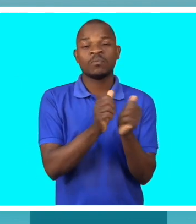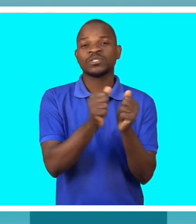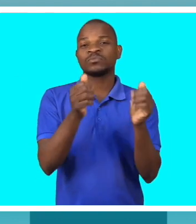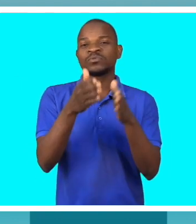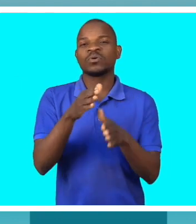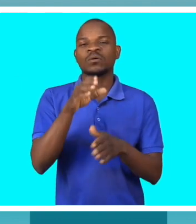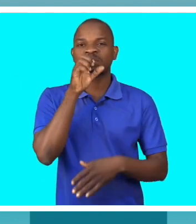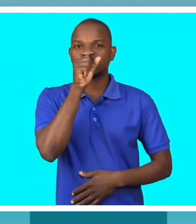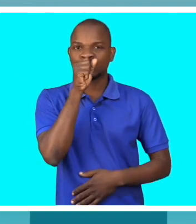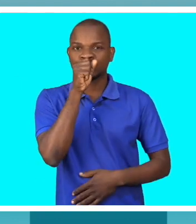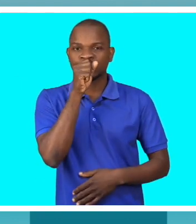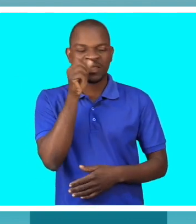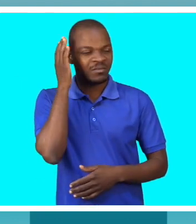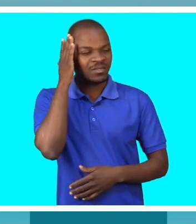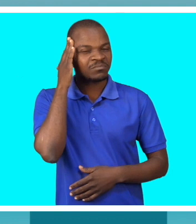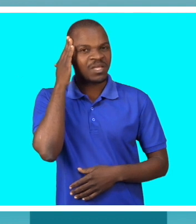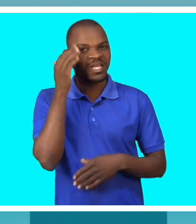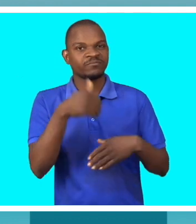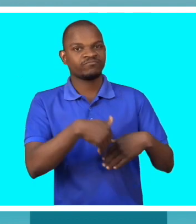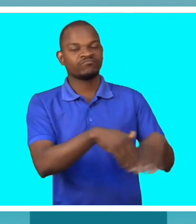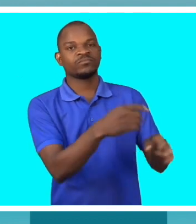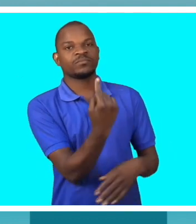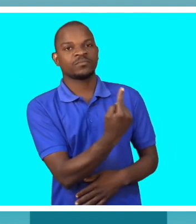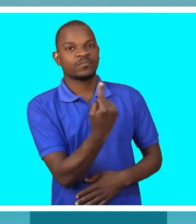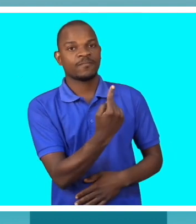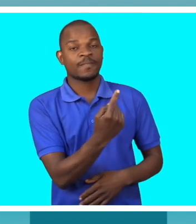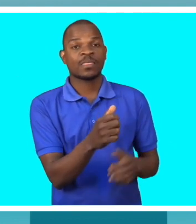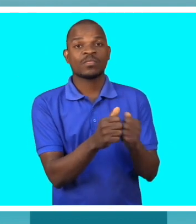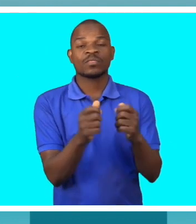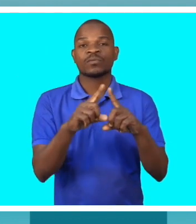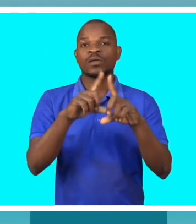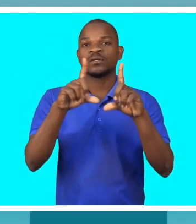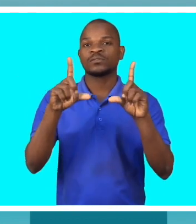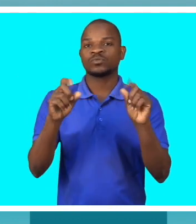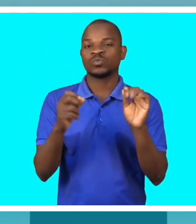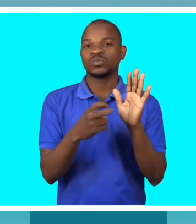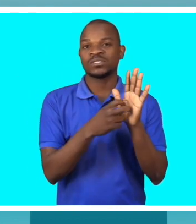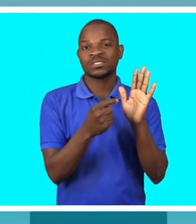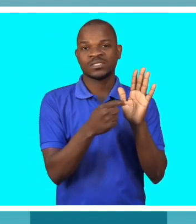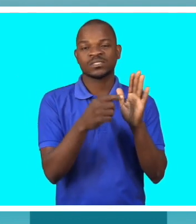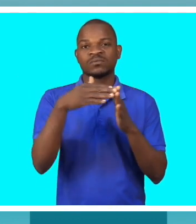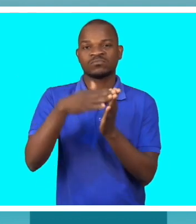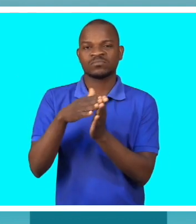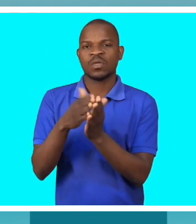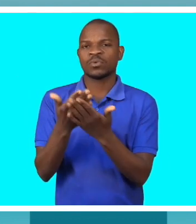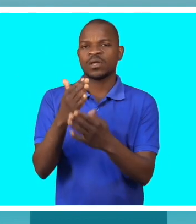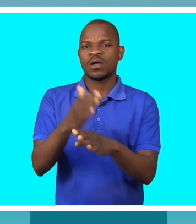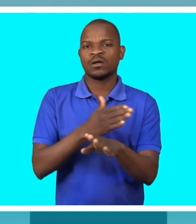acabam sendo isolados. E a questão de sexualidade, por muitos estudos feitos, representa a segunda causa de